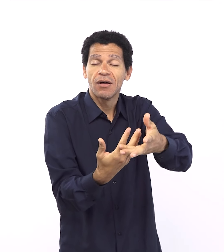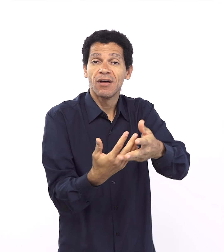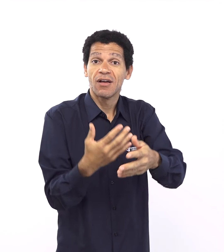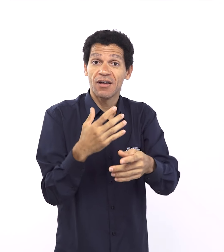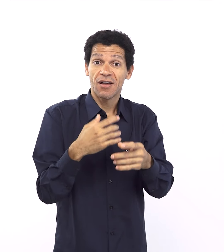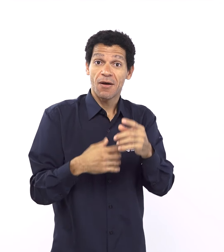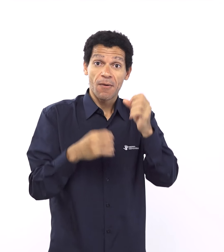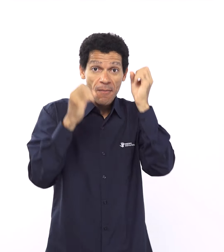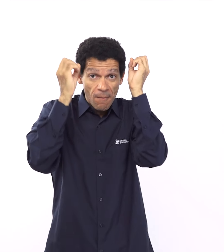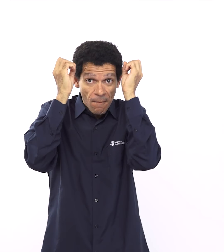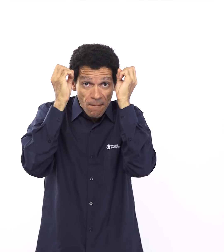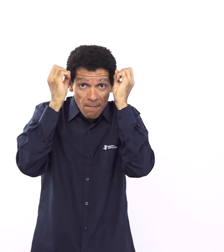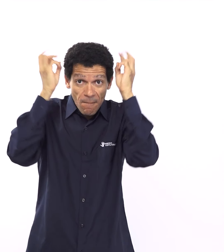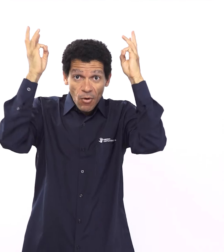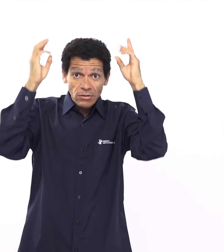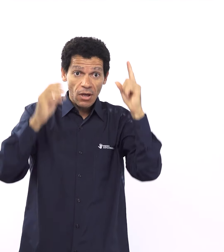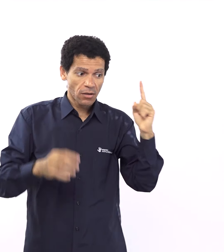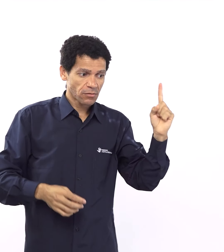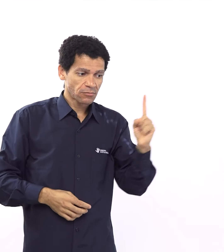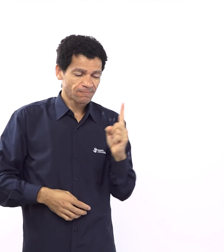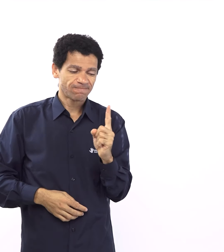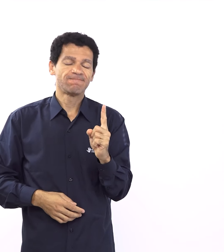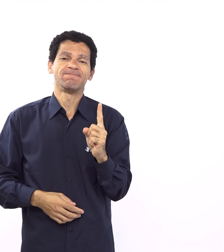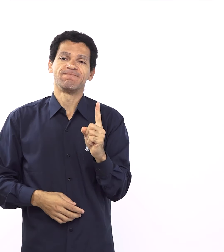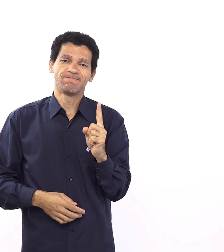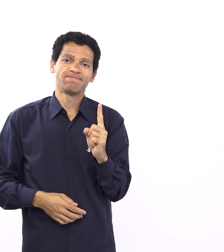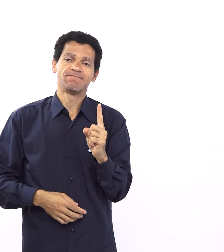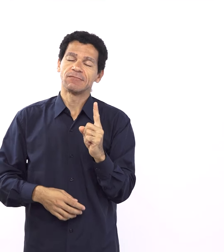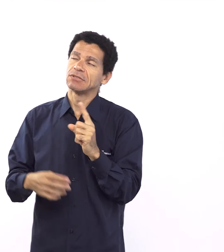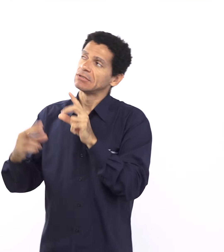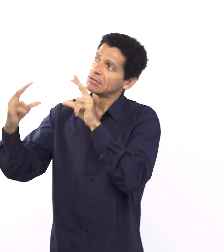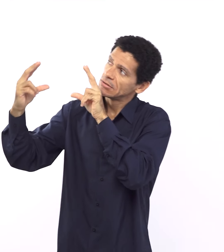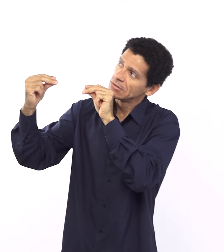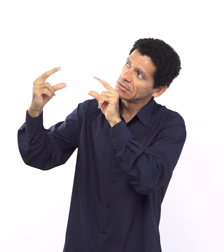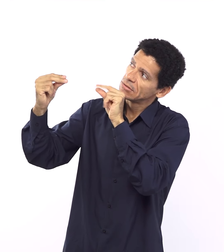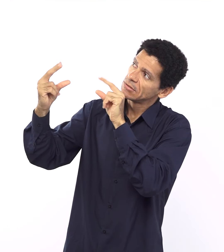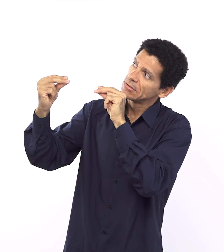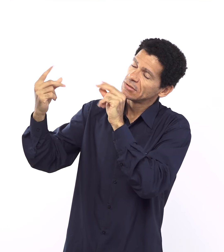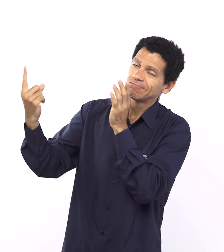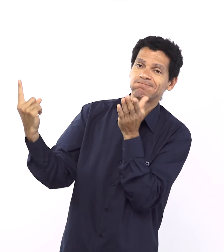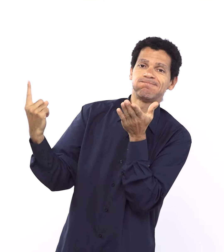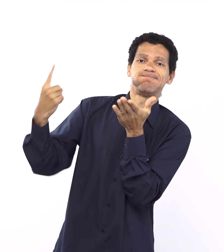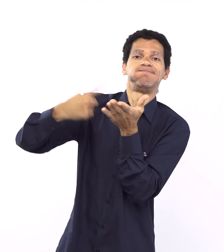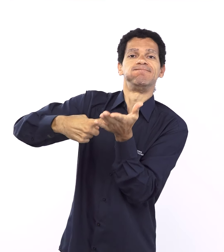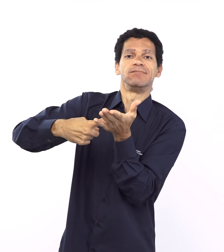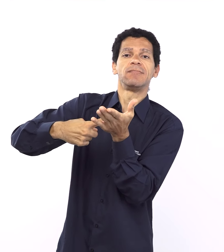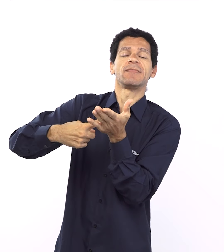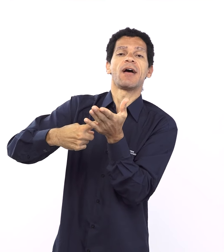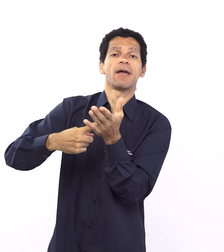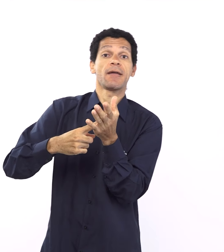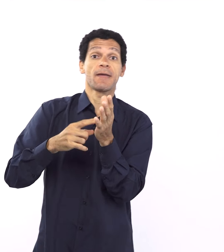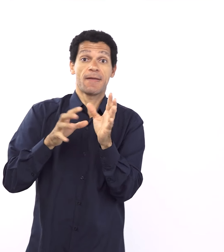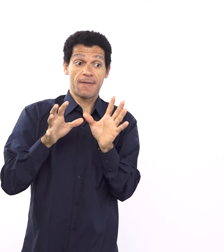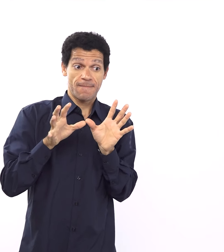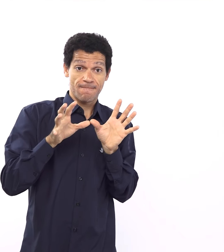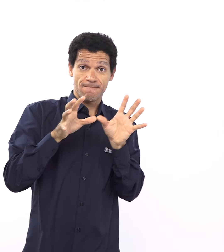estrutura de sociedade onde ele confere direitos aos povos ao seu povo e ainda diz assim